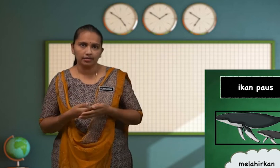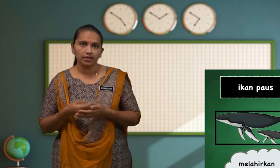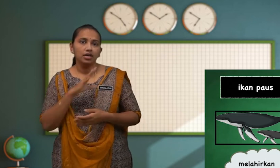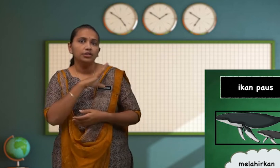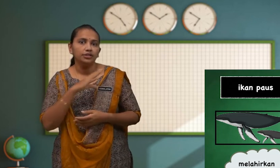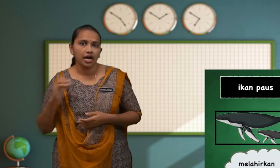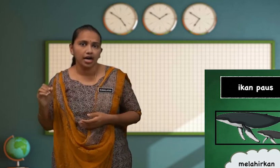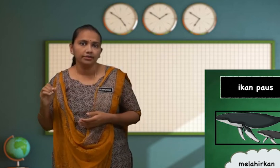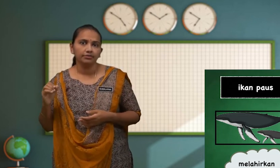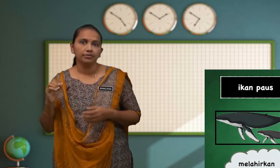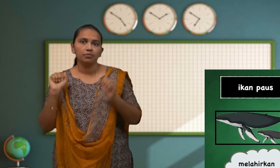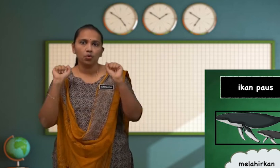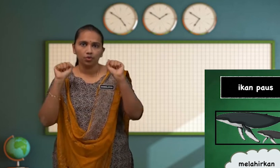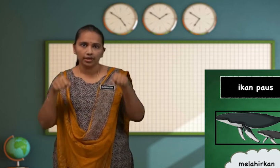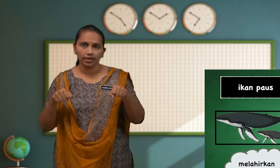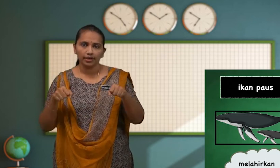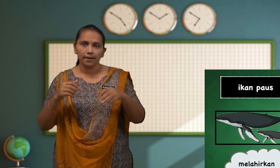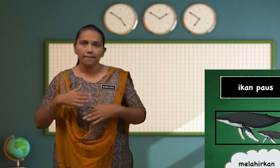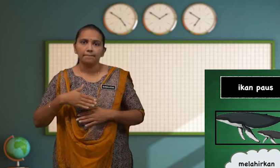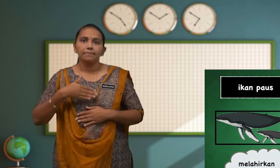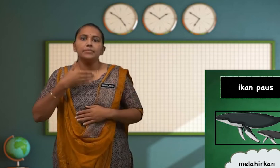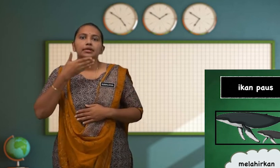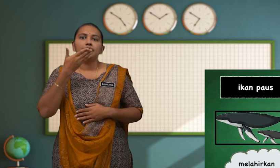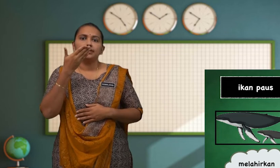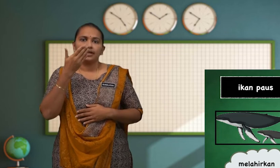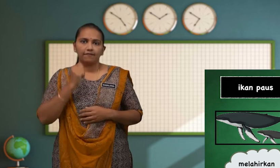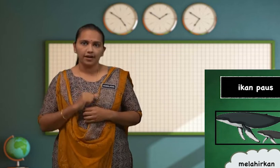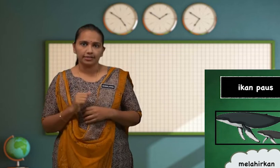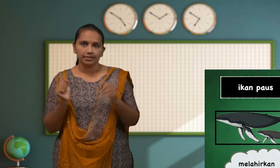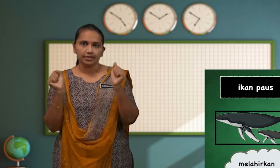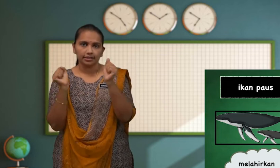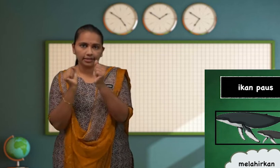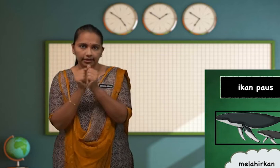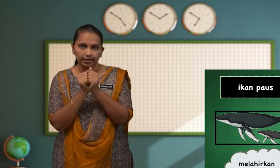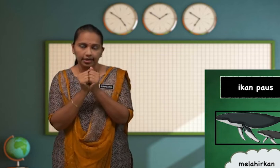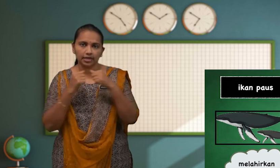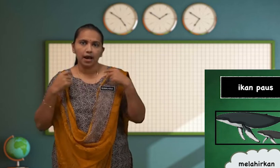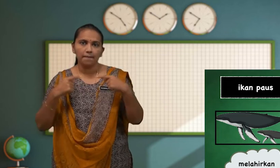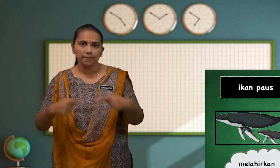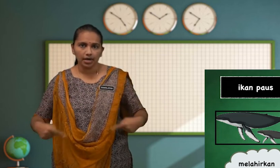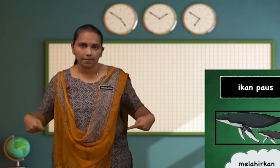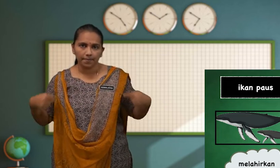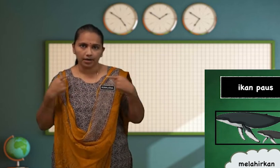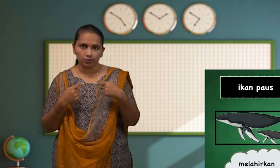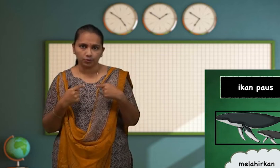Dan Ikan Boleh Bernafas Dengan Peparu